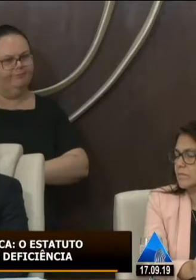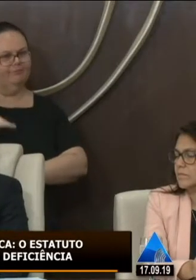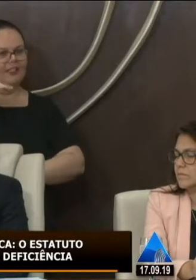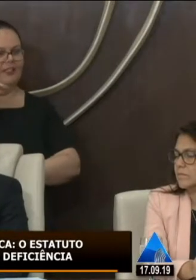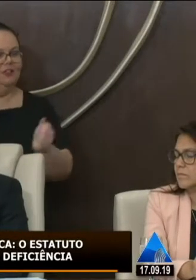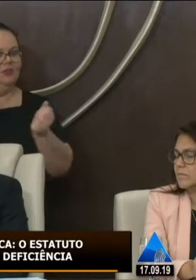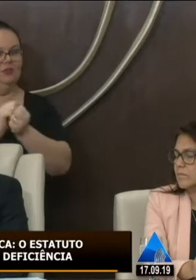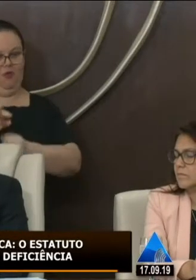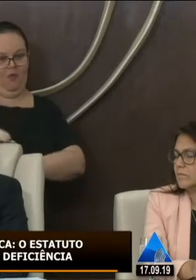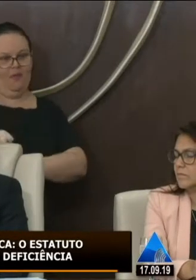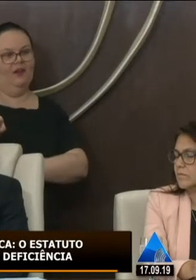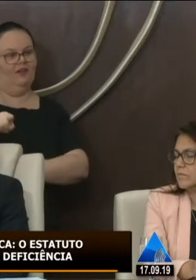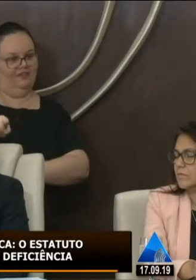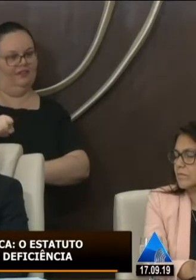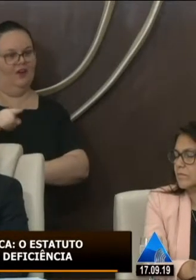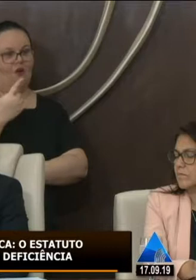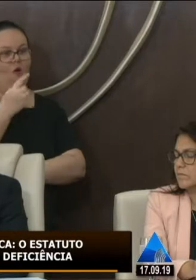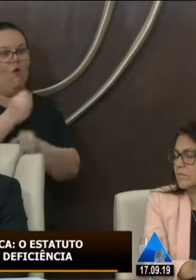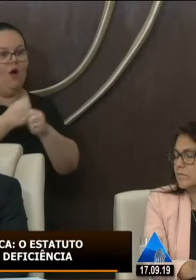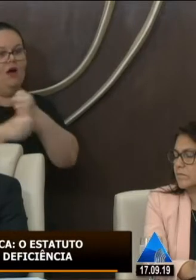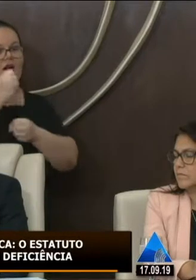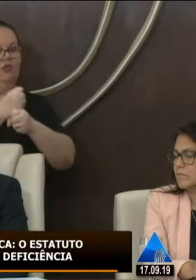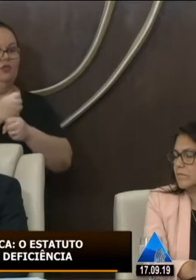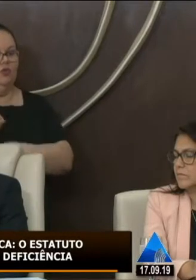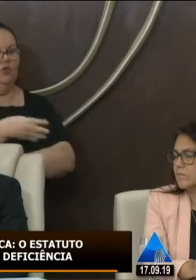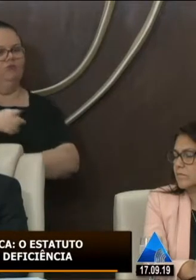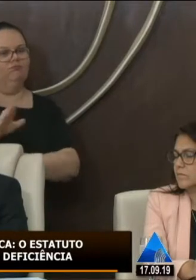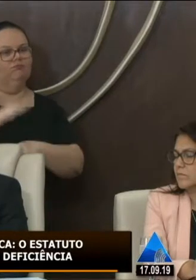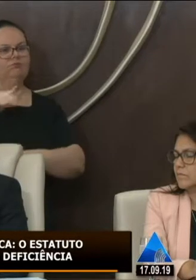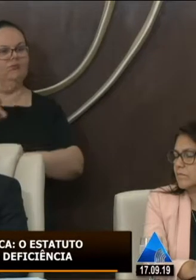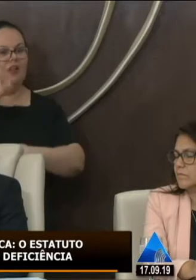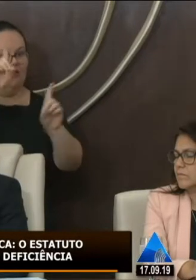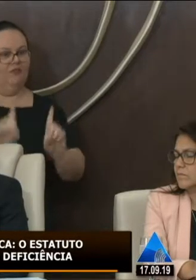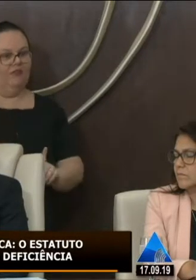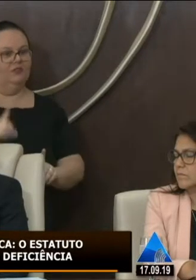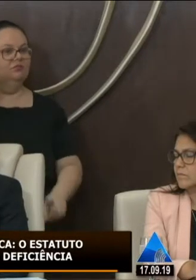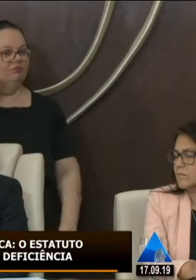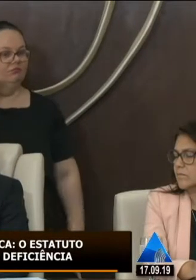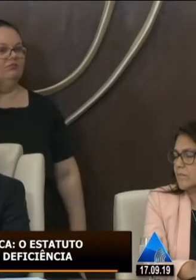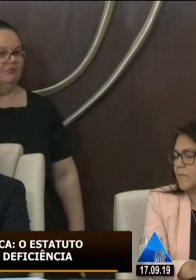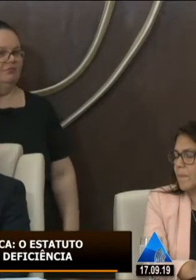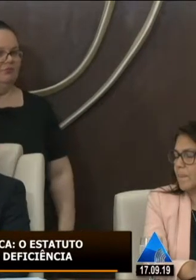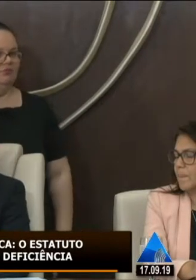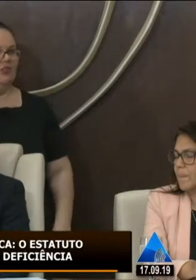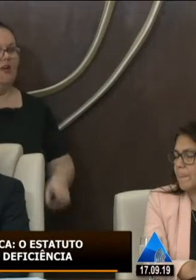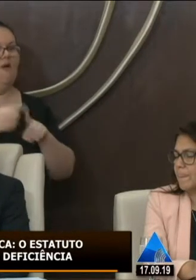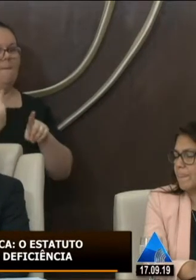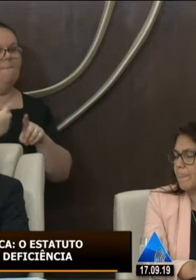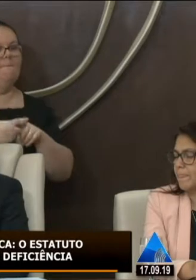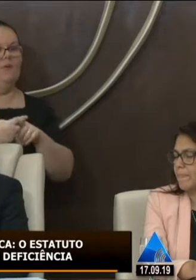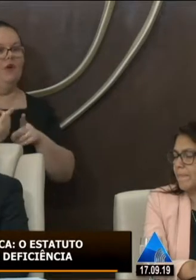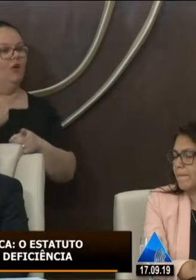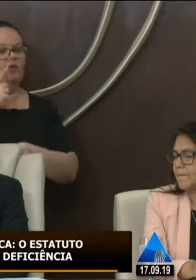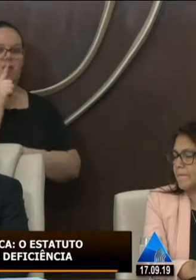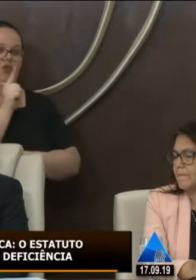o meu irmão é um ano mais novo do que eu e tenho uma deficiência auditiva por conta disso também não